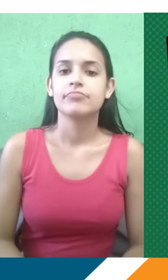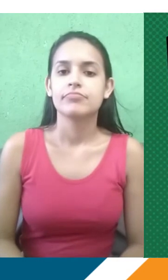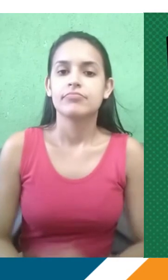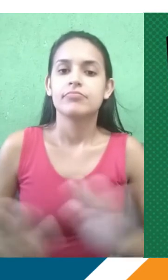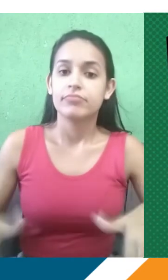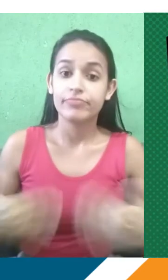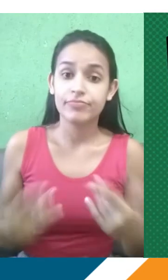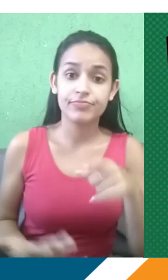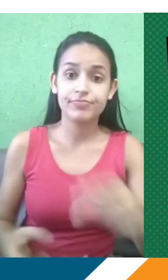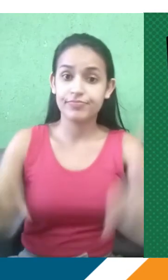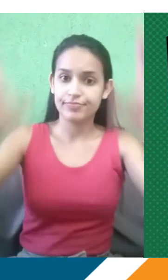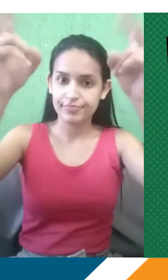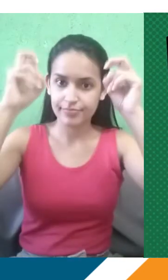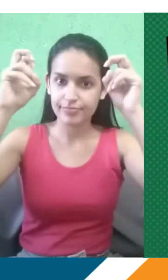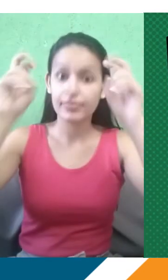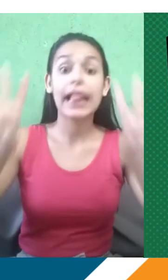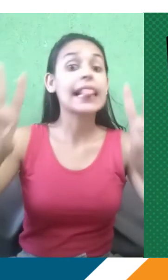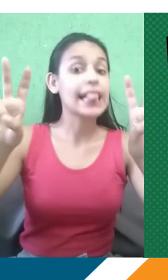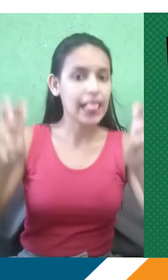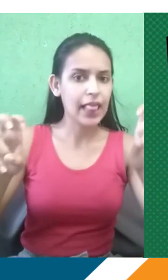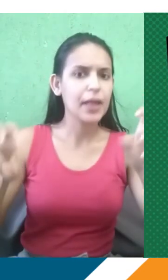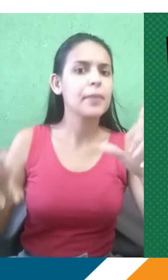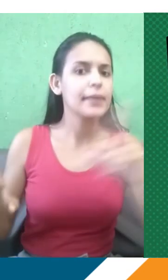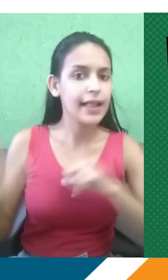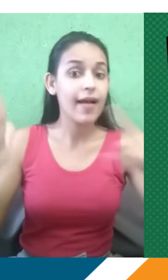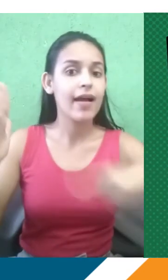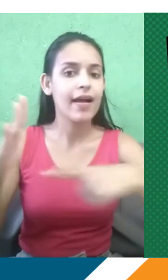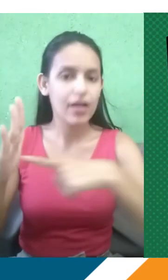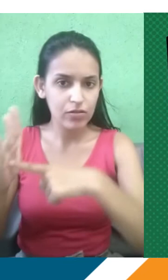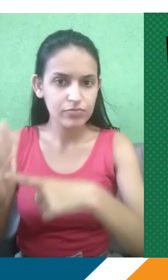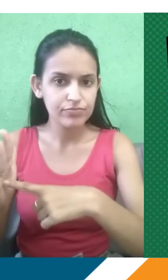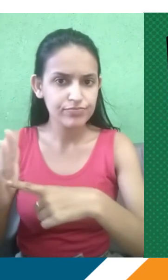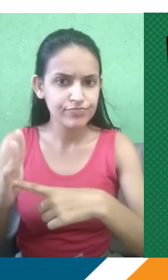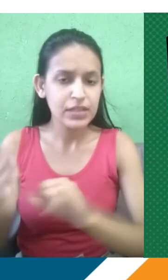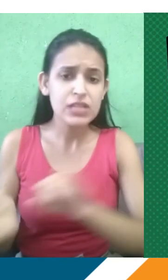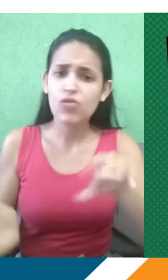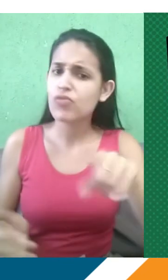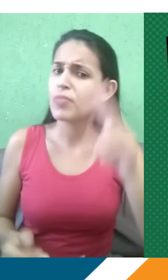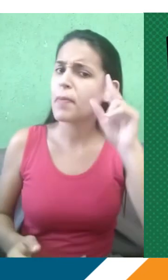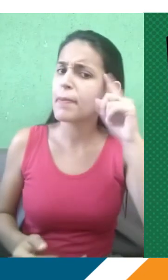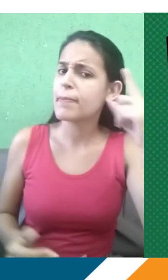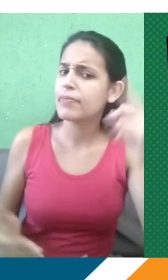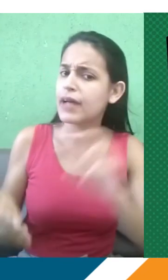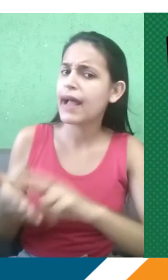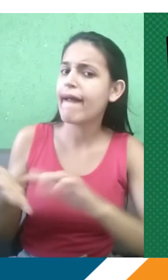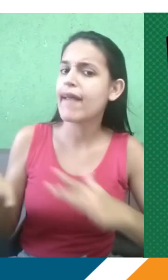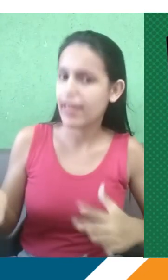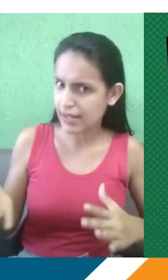percebam que esses temas, ele tem uma função. Até mesmo se vocês pensarem na redação de vocês do Enem, sabe? Esses temas podem cair,